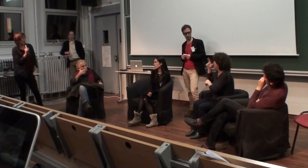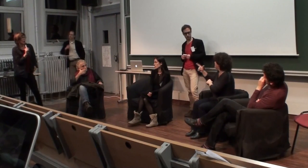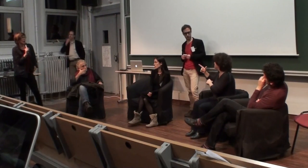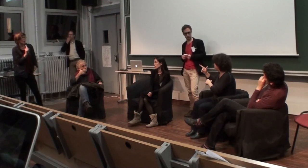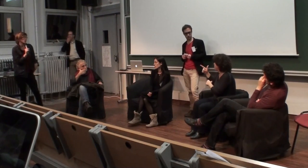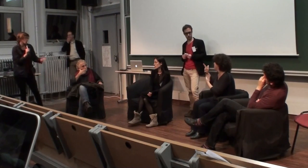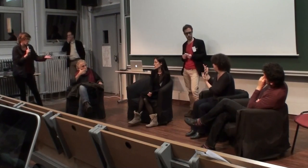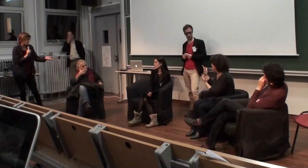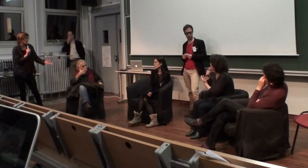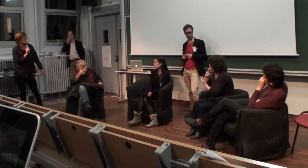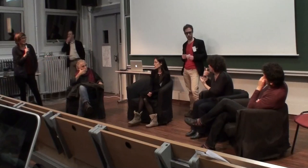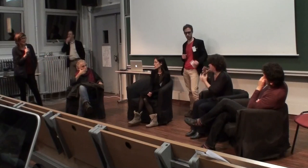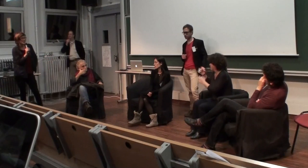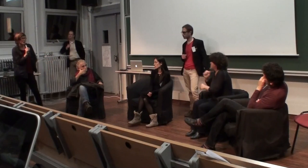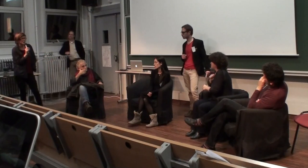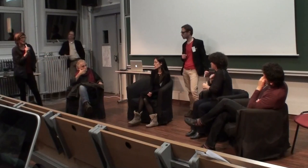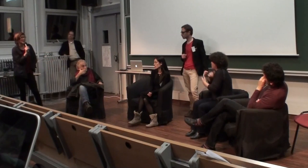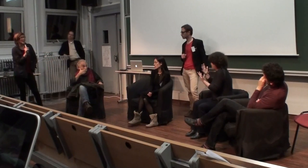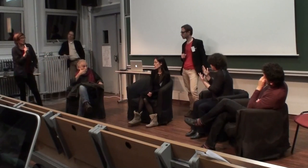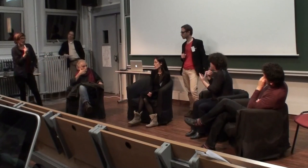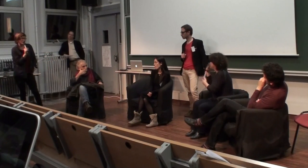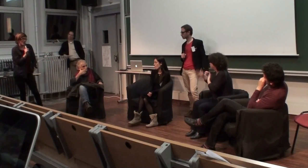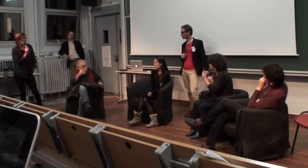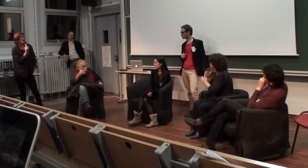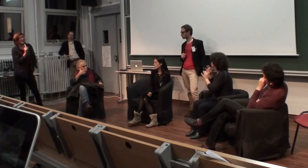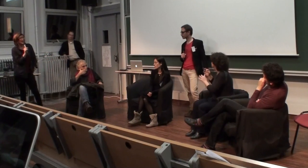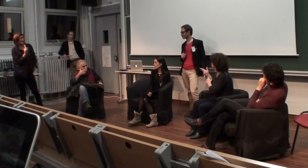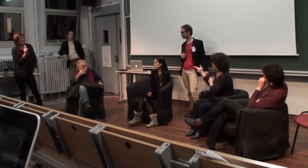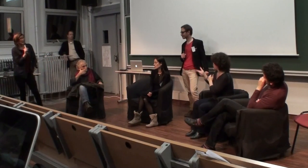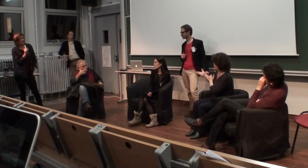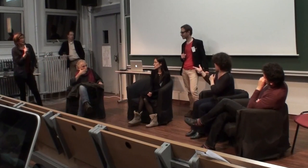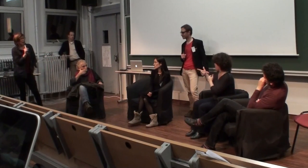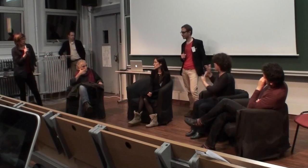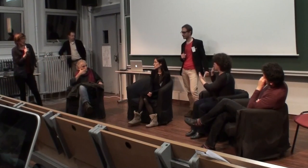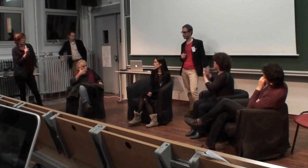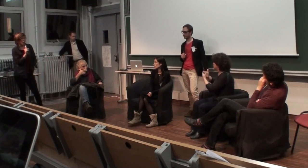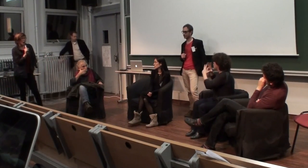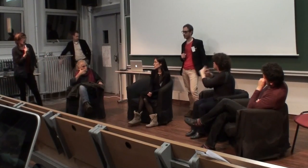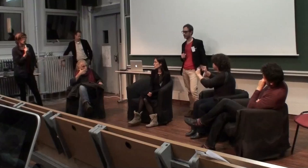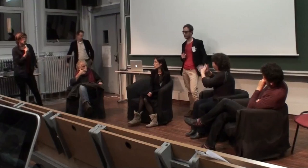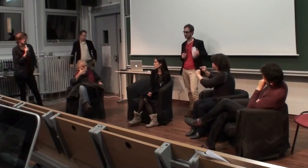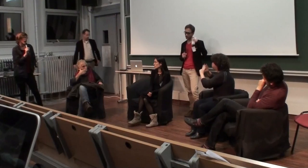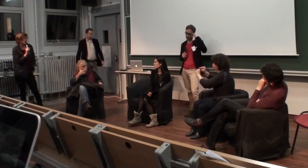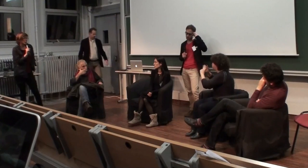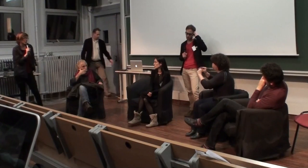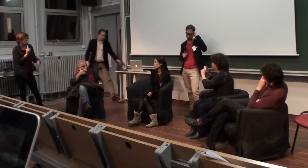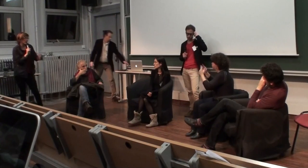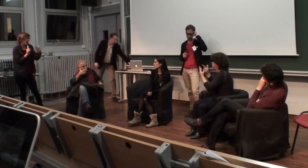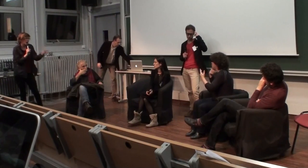se connaissait, bien sûr, personnellement, et tous les trois, on a commencé à